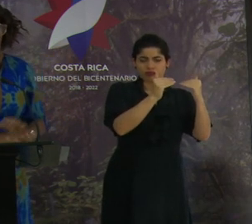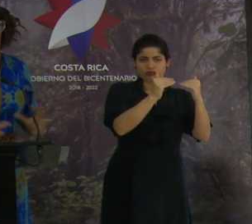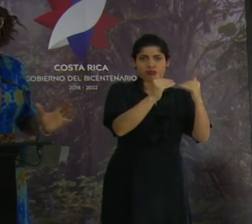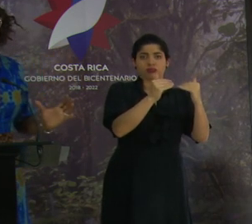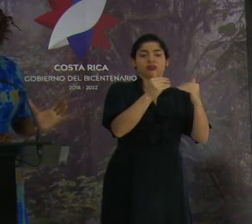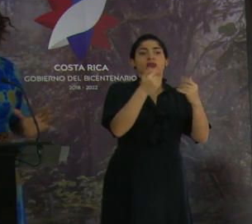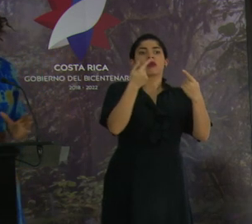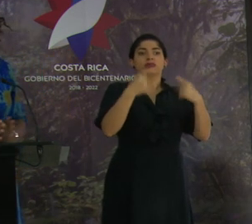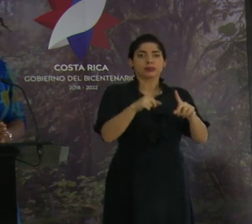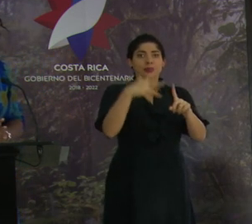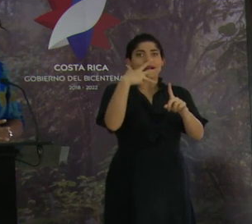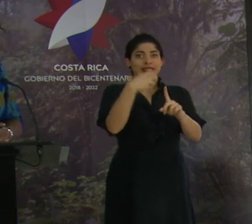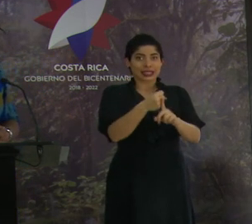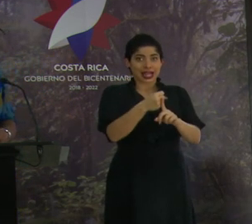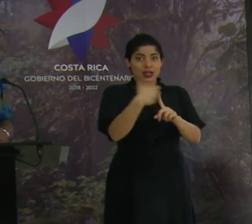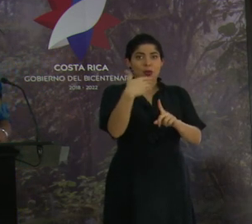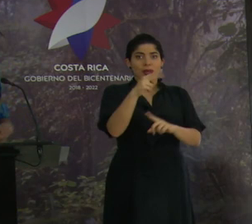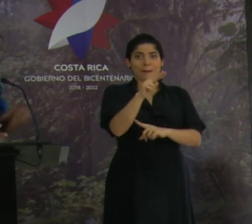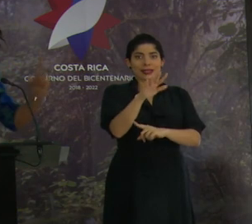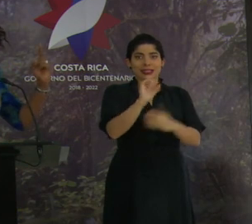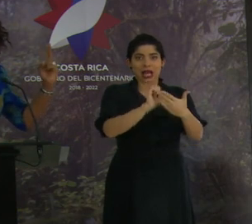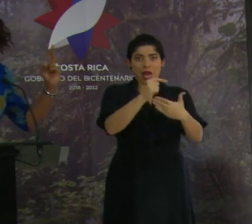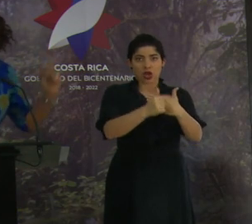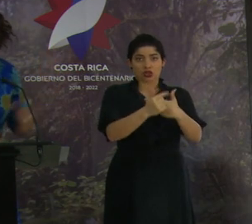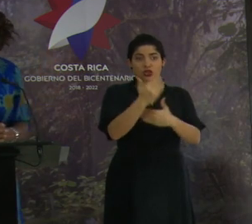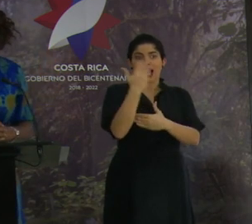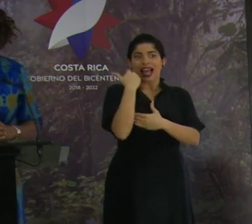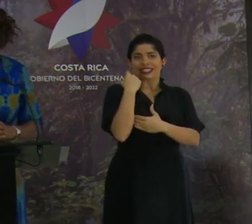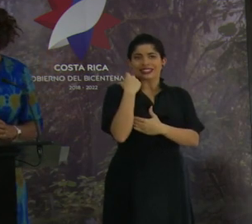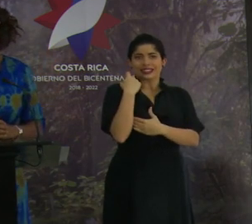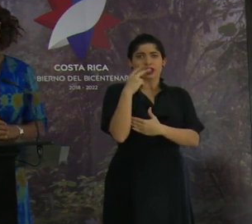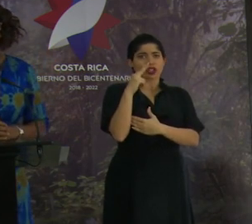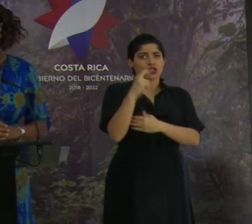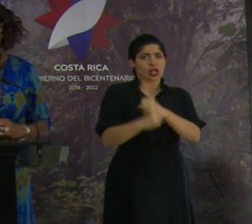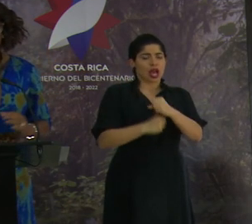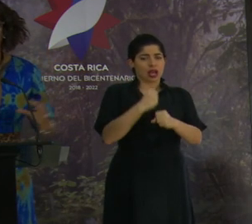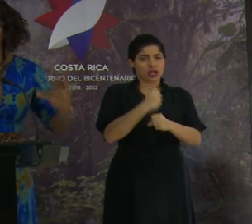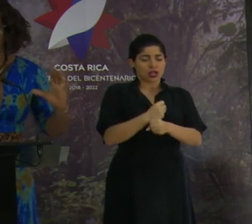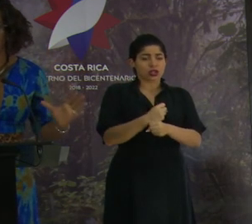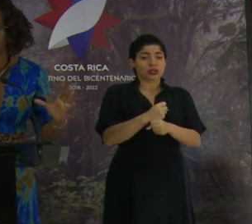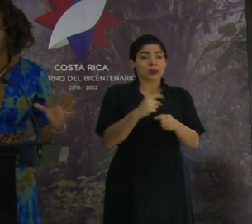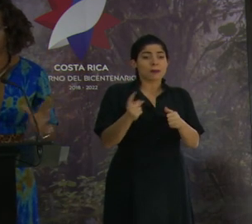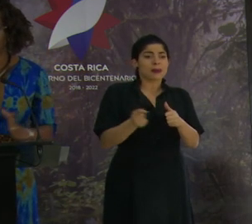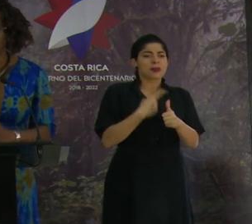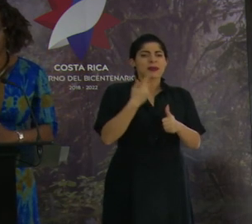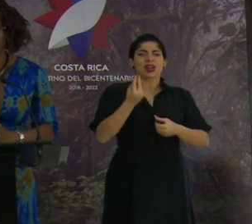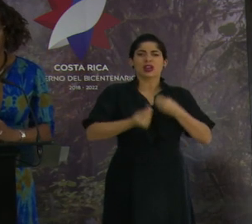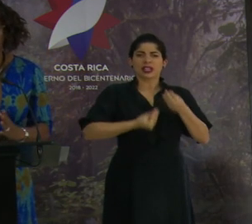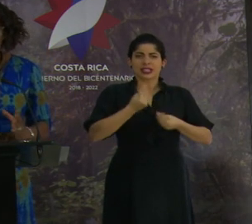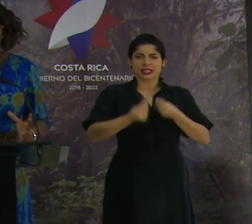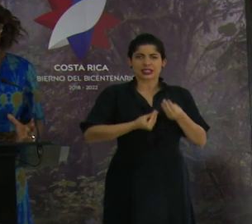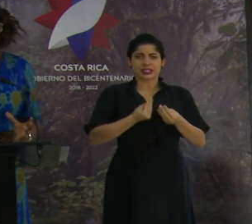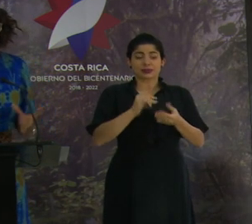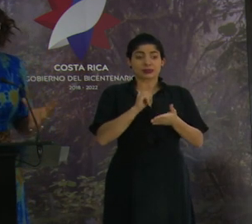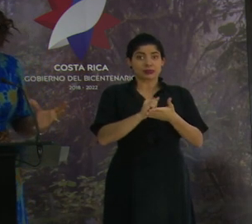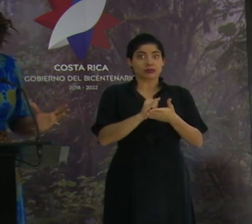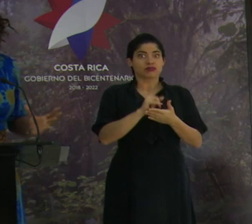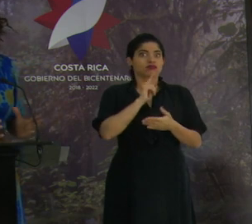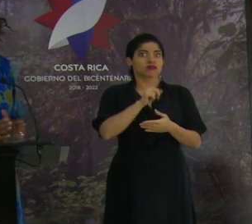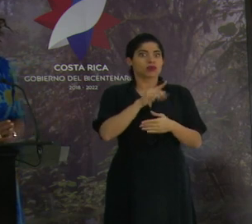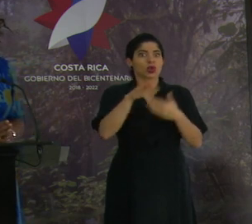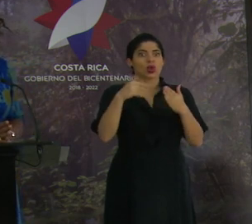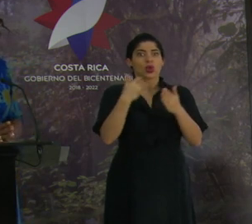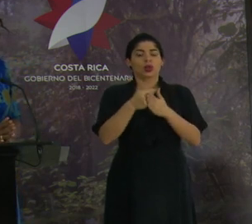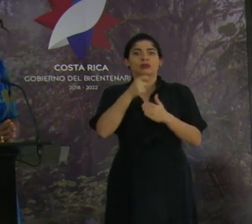tuvo un accidente el 25 de agosto de hace apenas dos años y lo primero que hizo, y eso realmente la